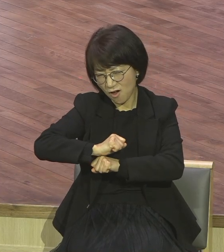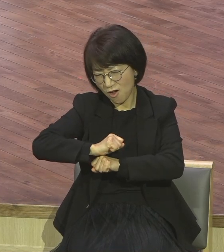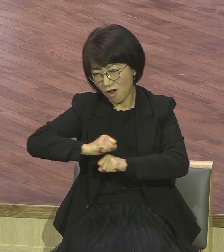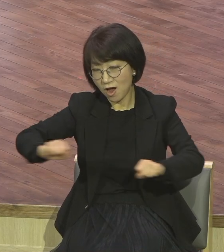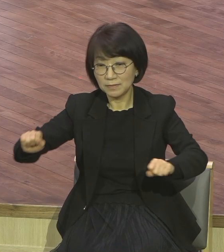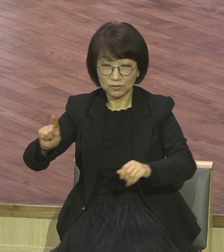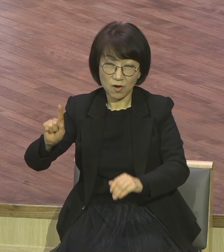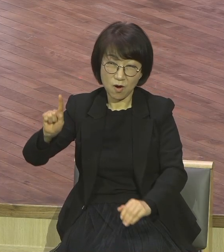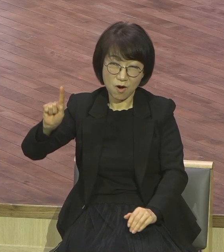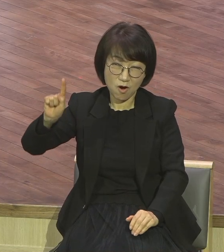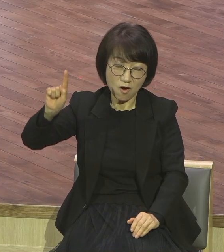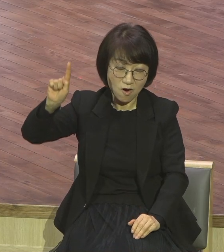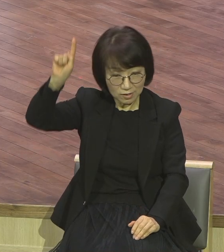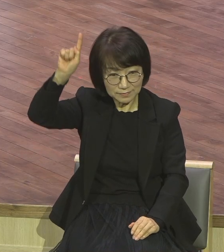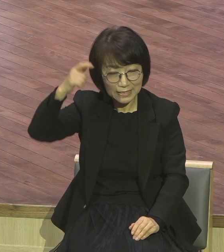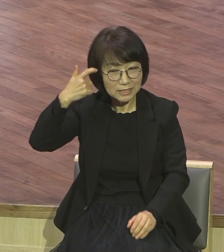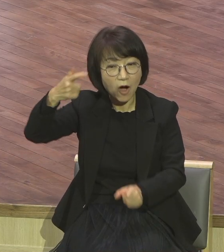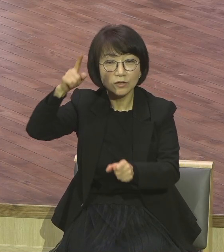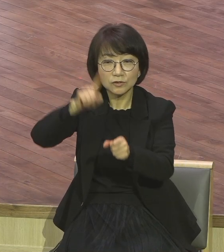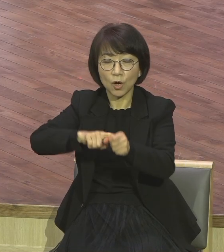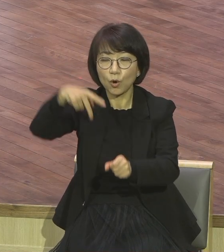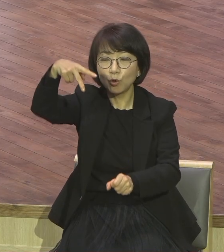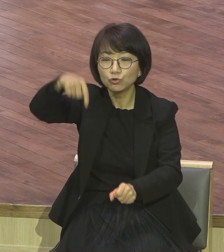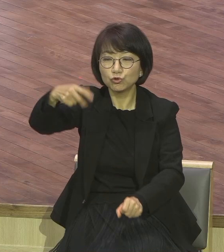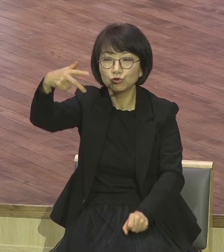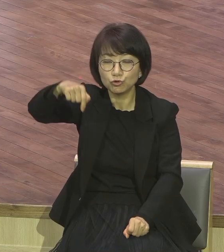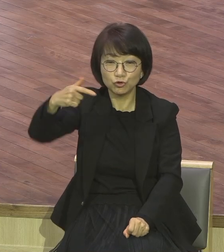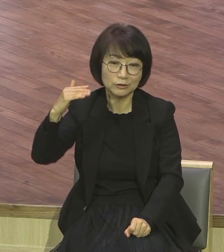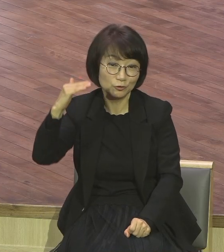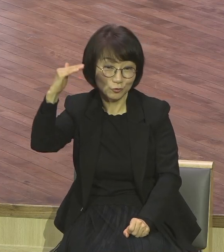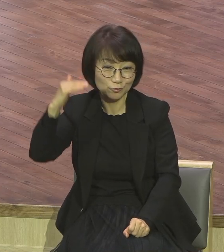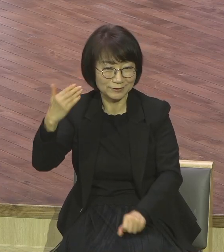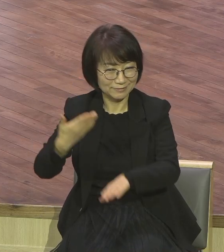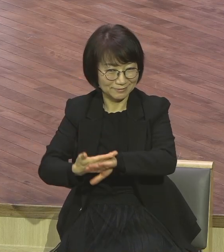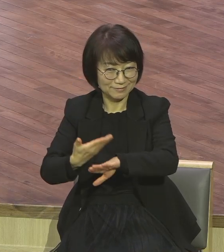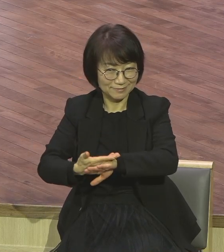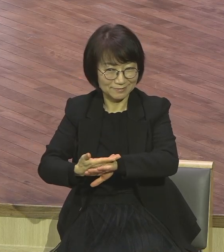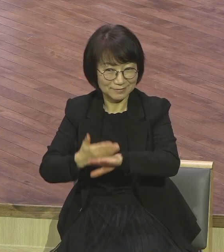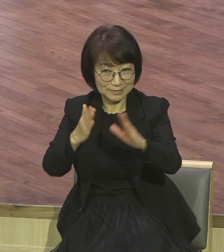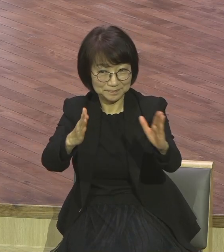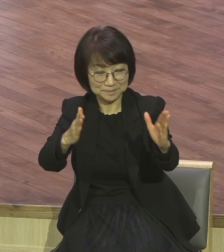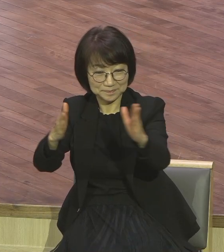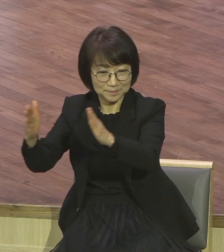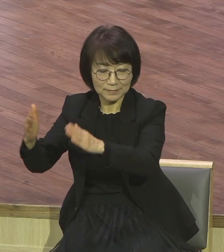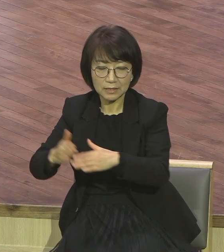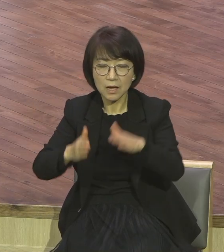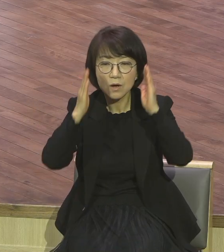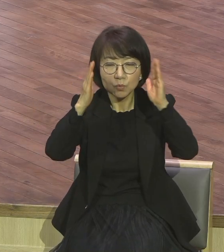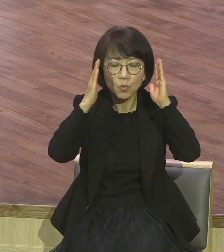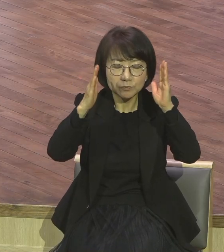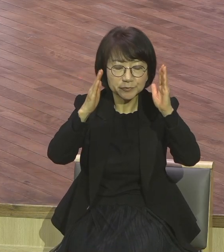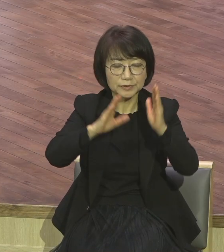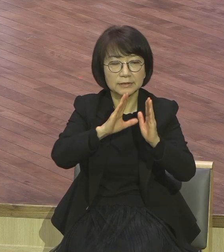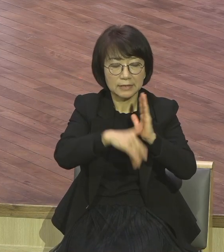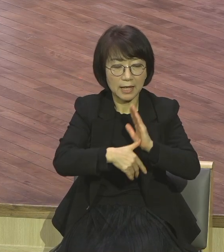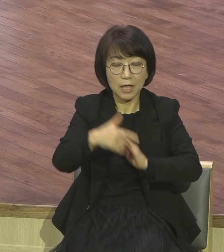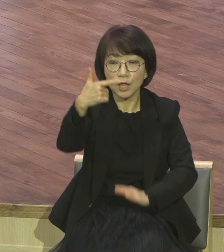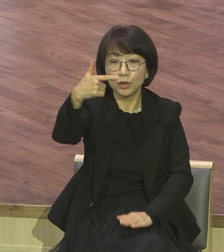수준 상태가 학습 이론 중에요 누적 원리라는 원리가 있어요 누적 원리라는 말이 있어요